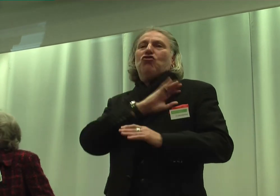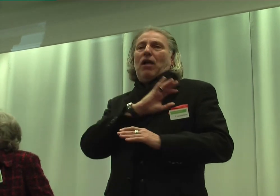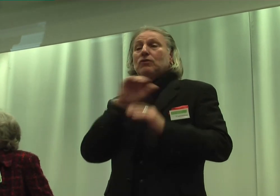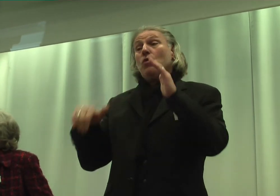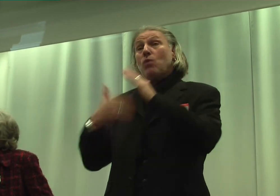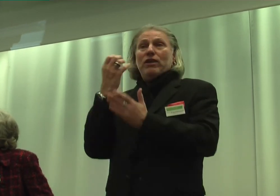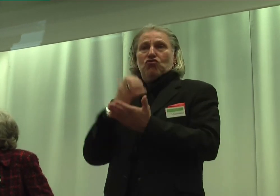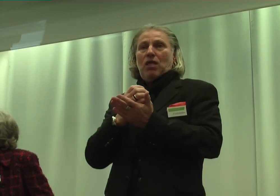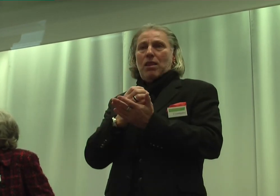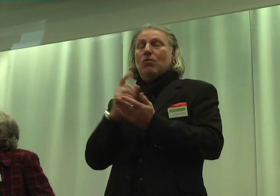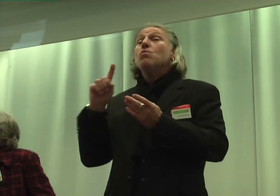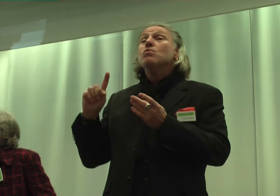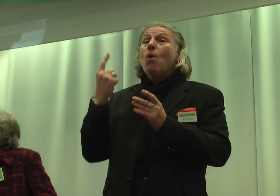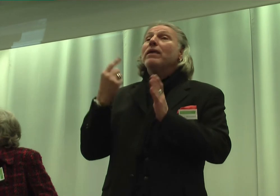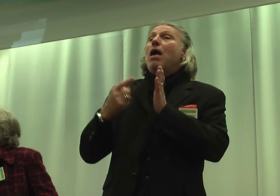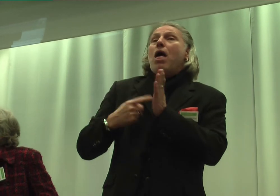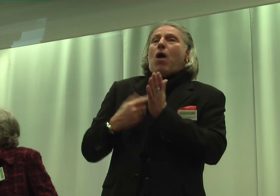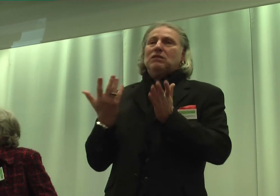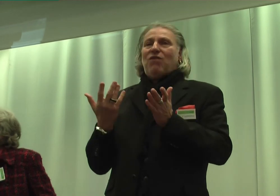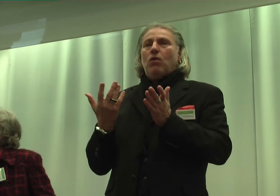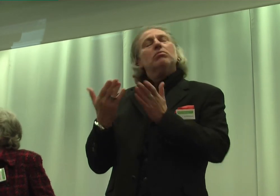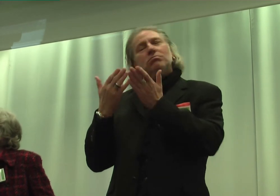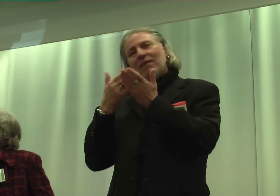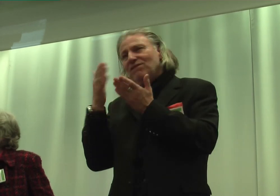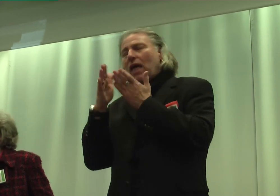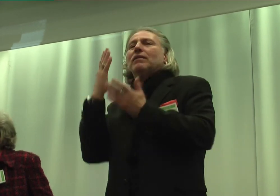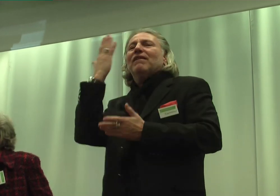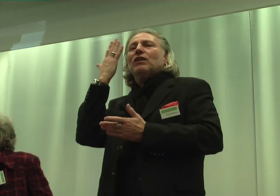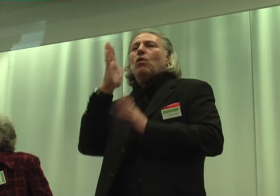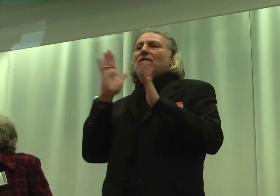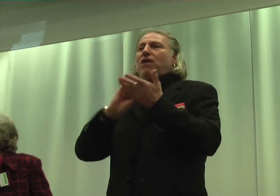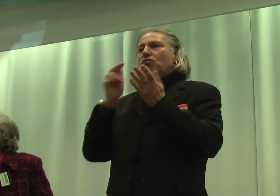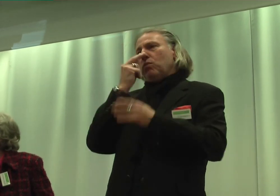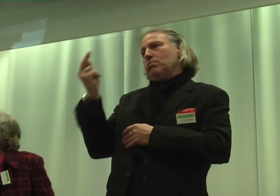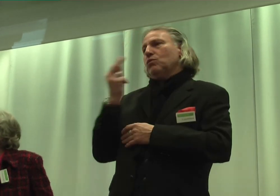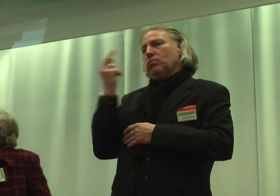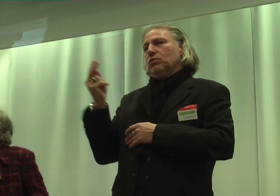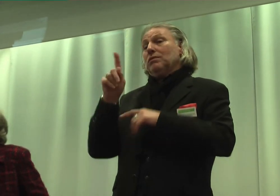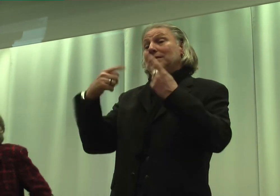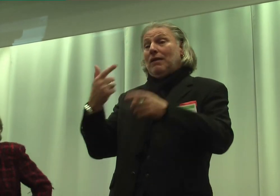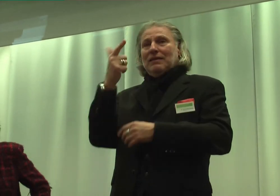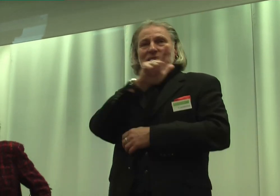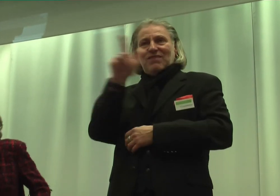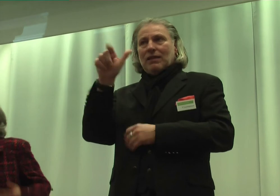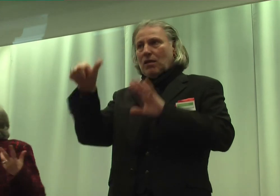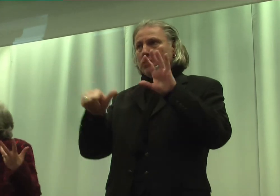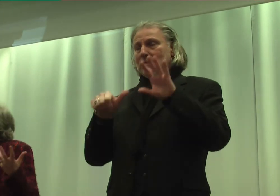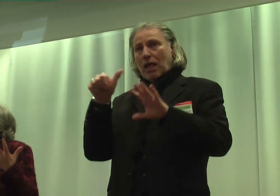Herausforderungen, besucht weiter die virtuelle Fachschule, und 2011 ist dann